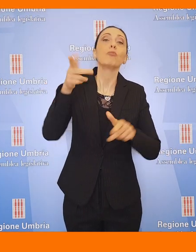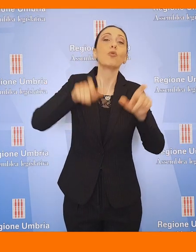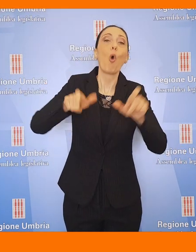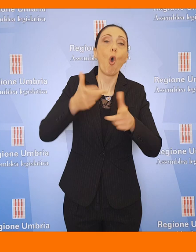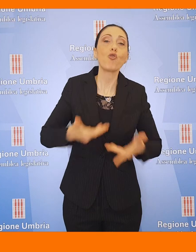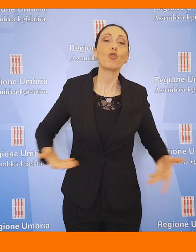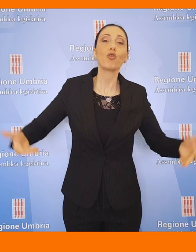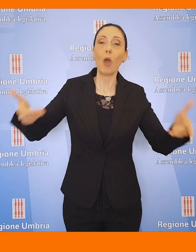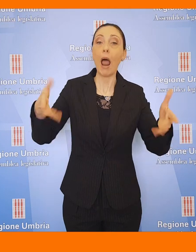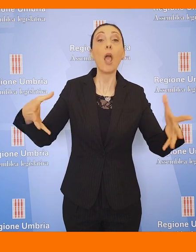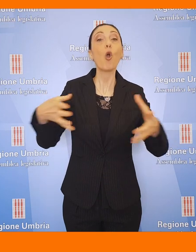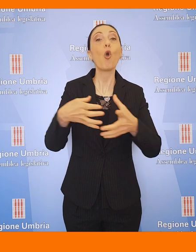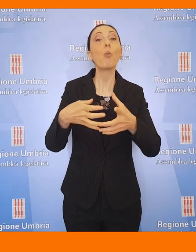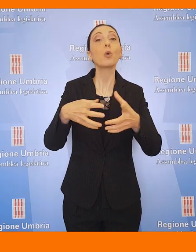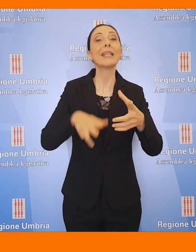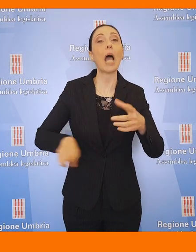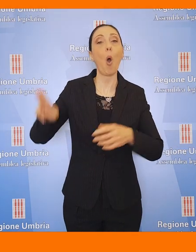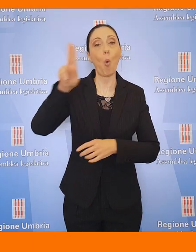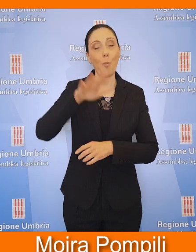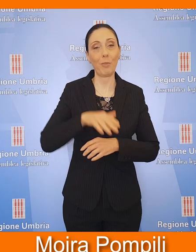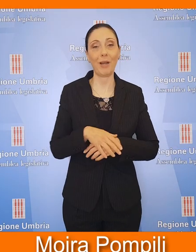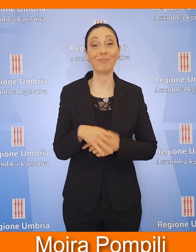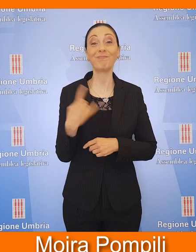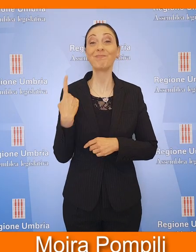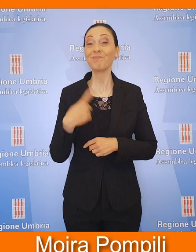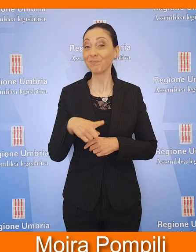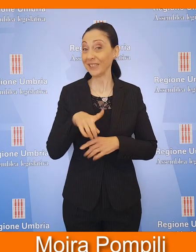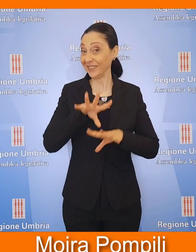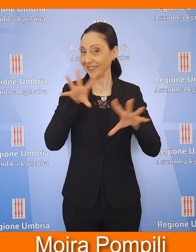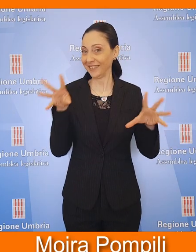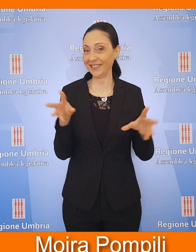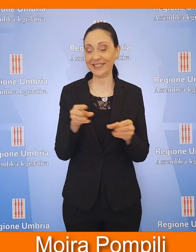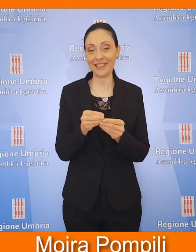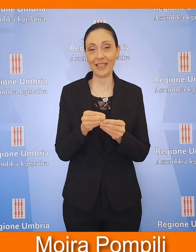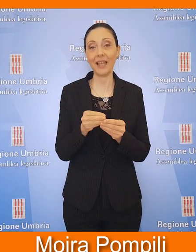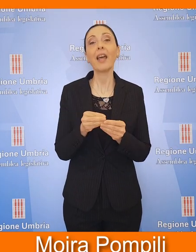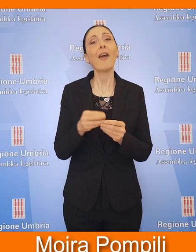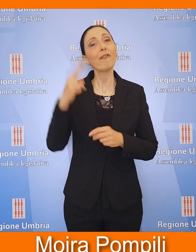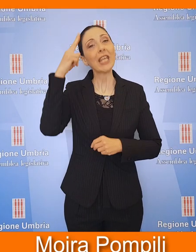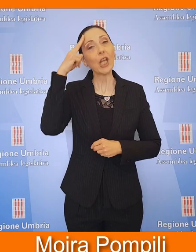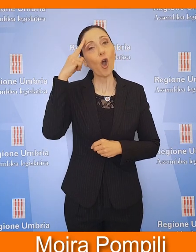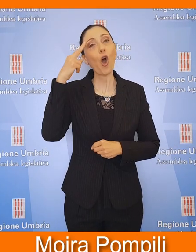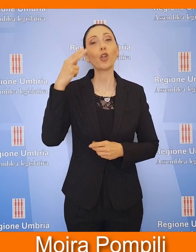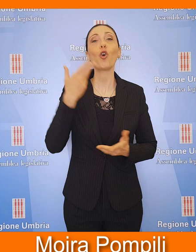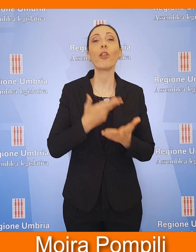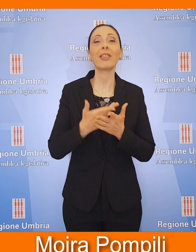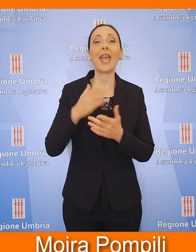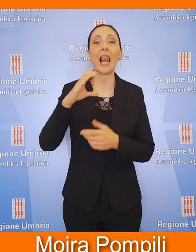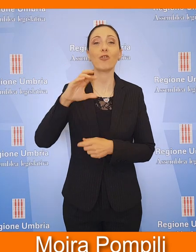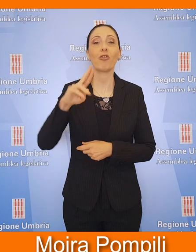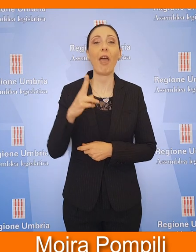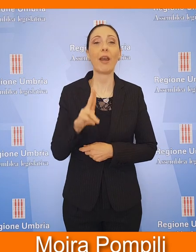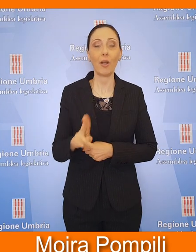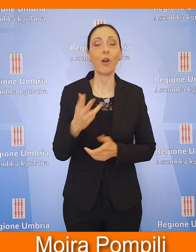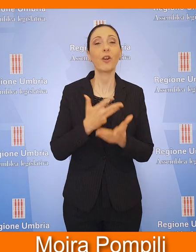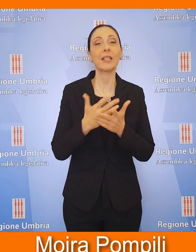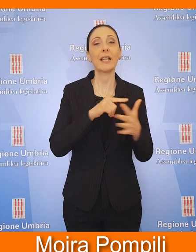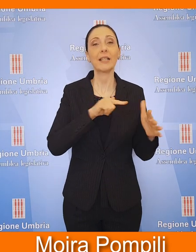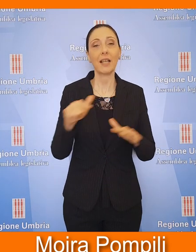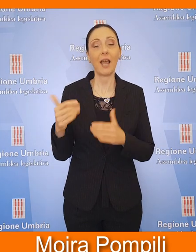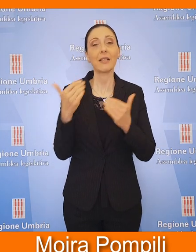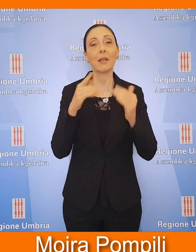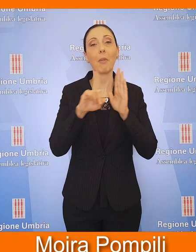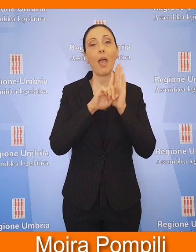comunità Umbra. Anche per questa edizione è tutto. Vi ricordo TeleCRU, il notiziario settimanale dell'Assemblea